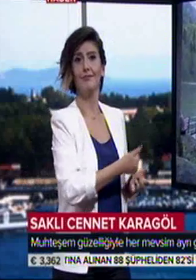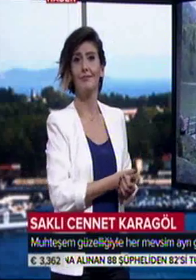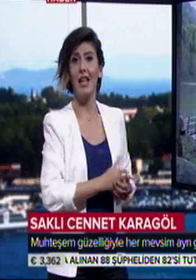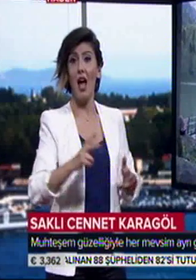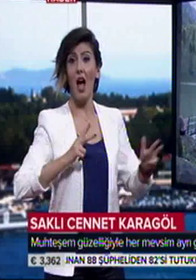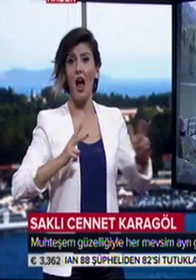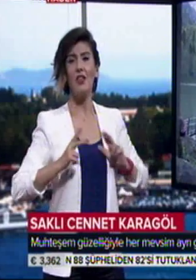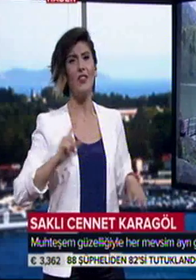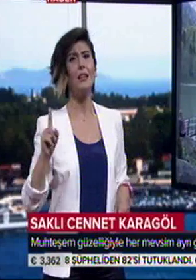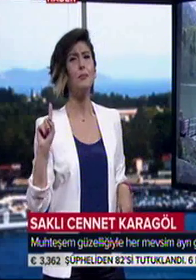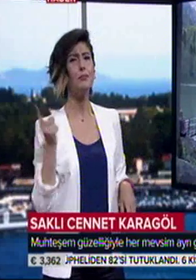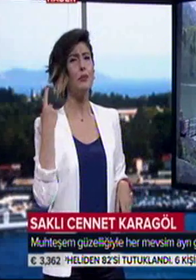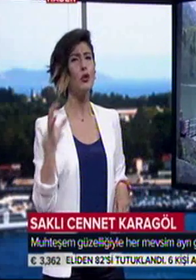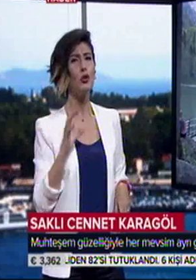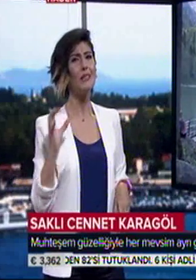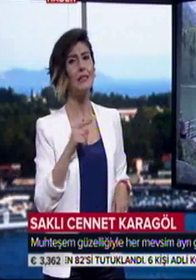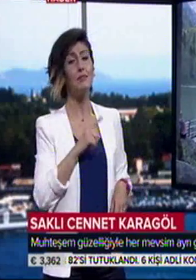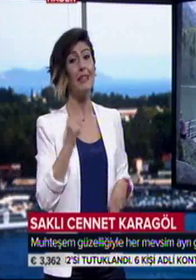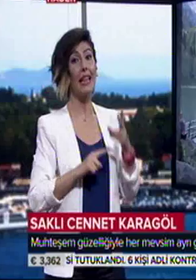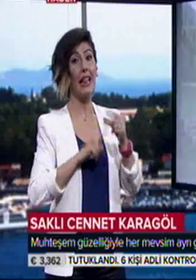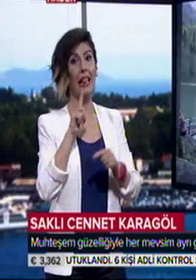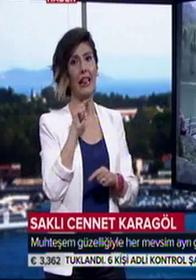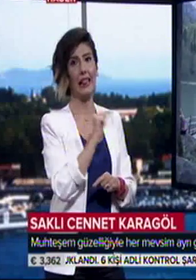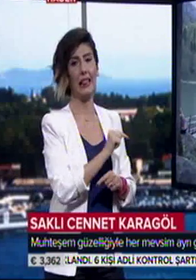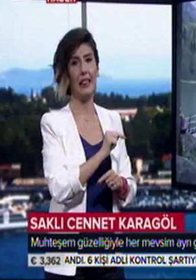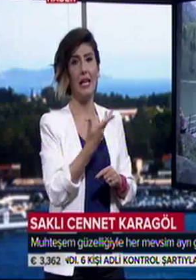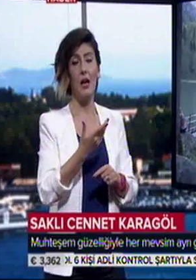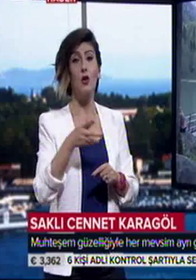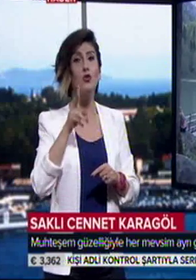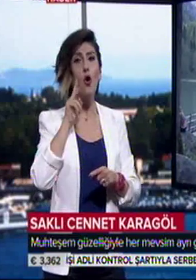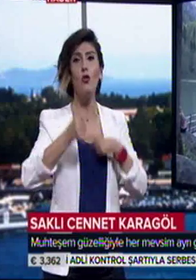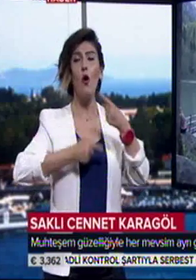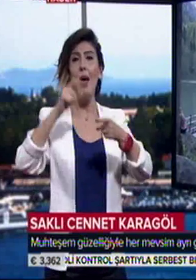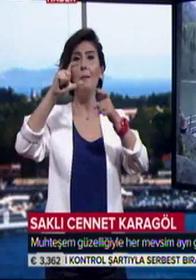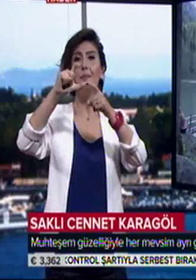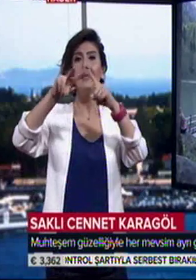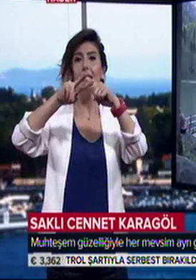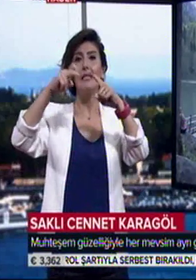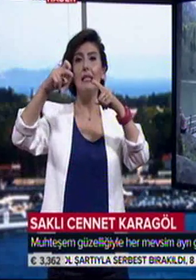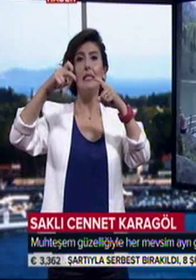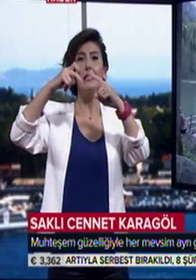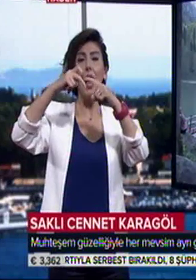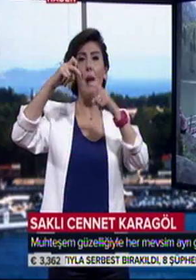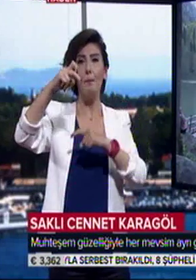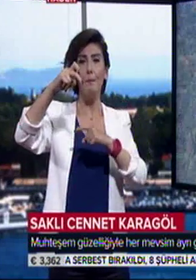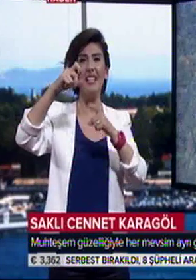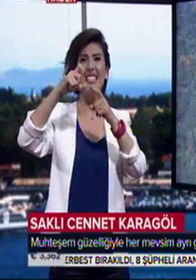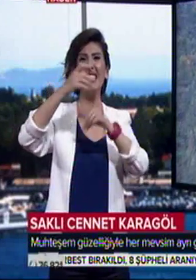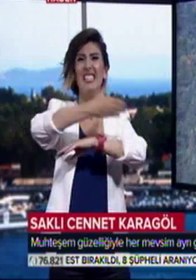alternatif turizmin en önemli illerinden birisi. Son dönemde hem Sab Sınır kapısındaki hareketliliği de